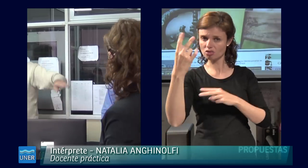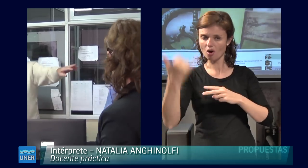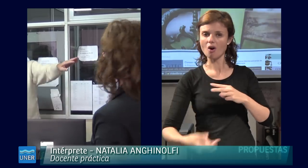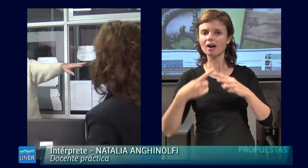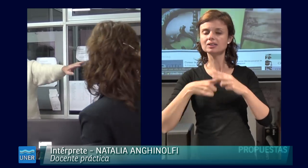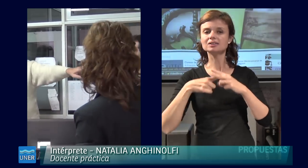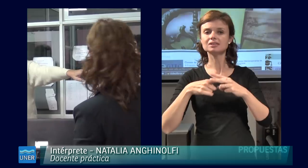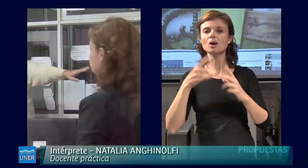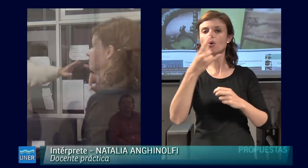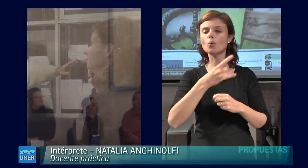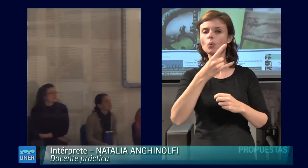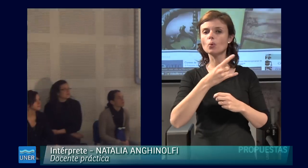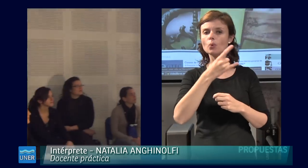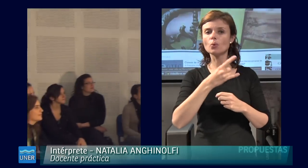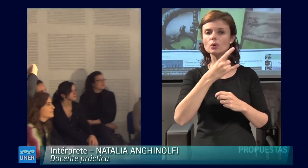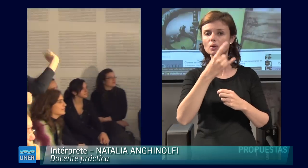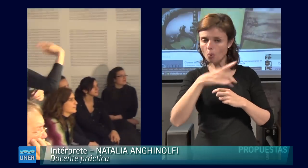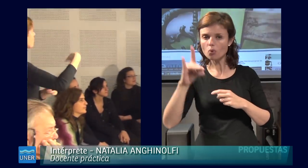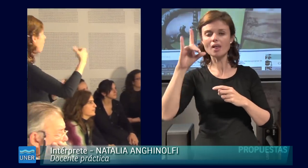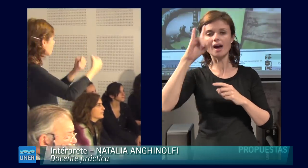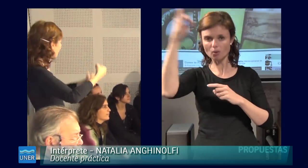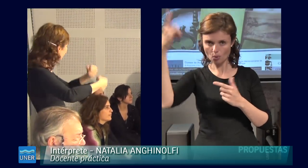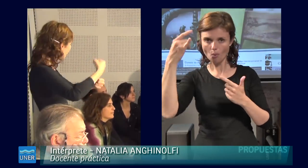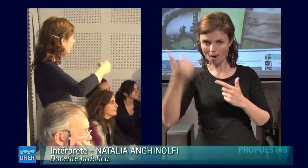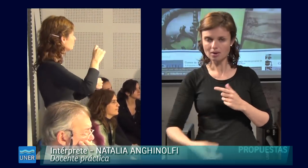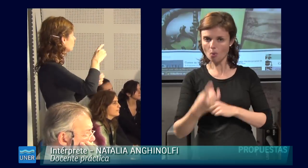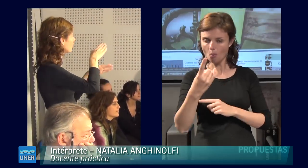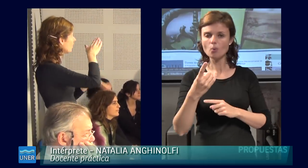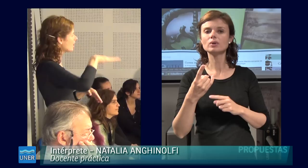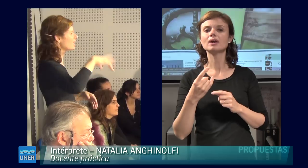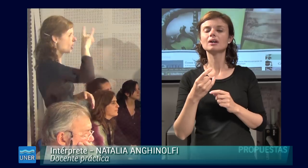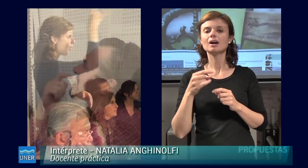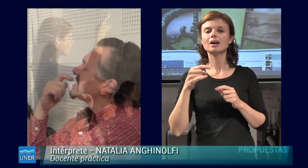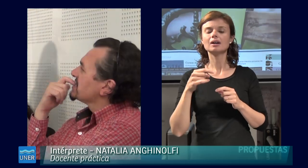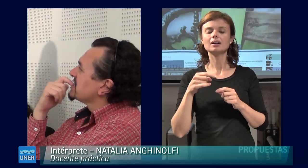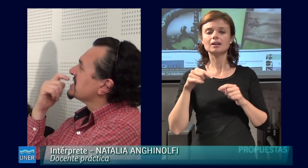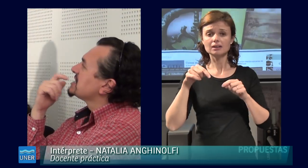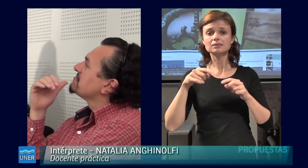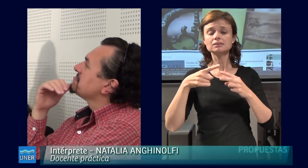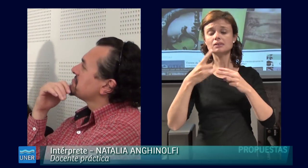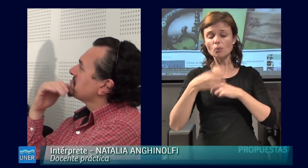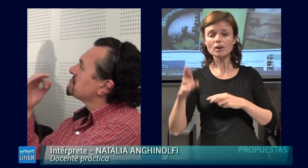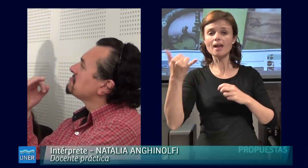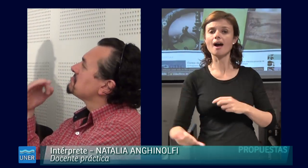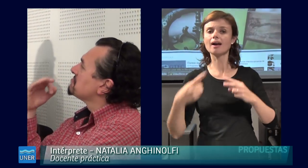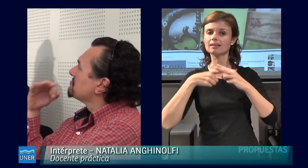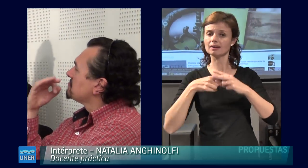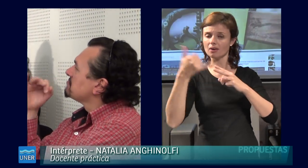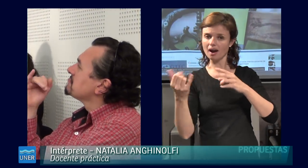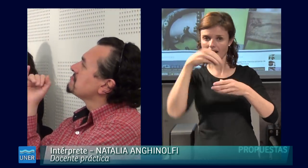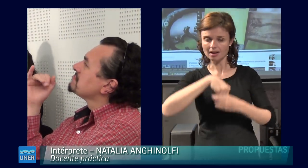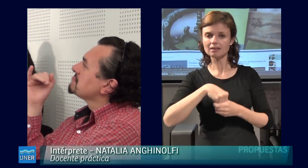hay una cerca en la Universidad de la República Oriental del Uruguay, nos parece que, bueno, teniendo esta carrera en la Universidad de Entre Ríos,